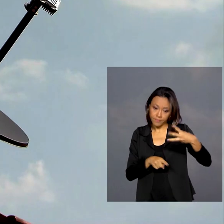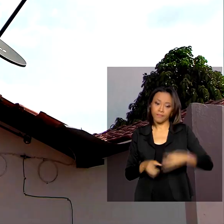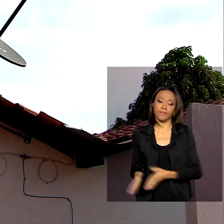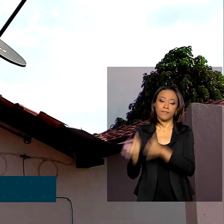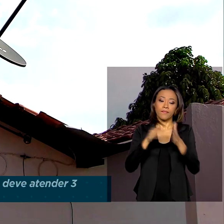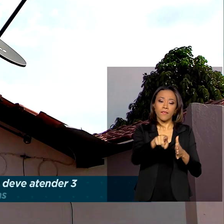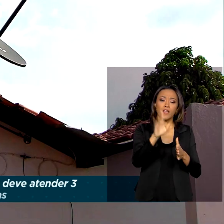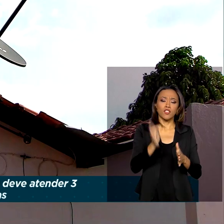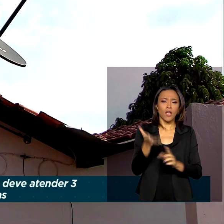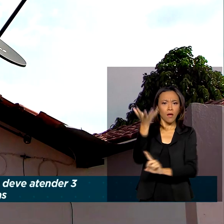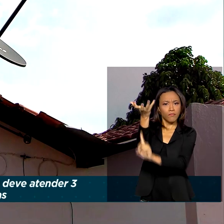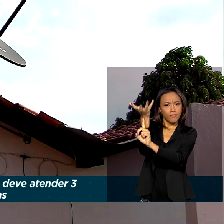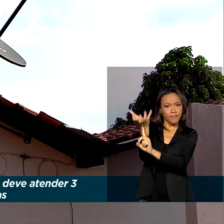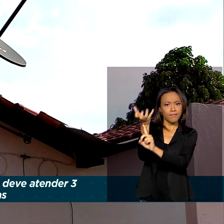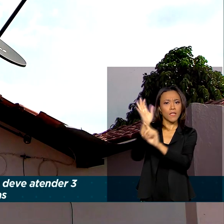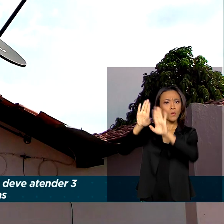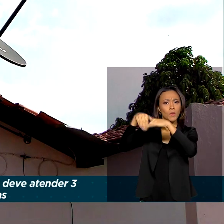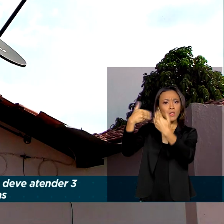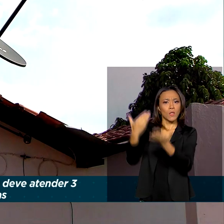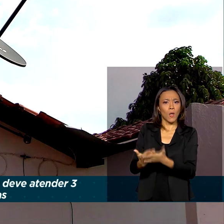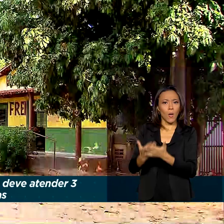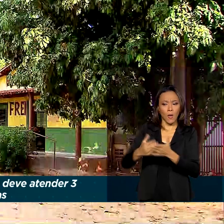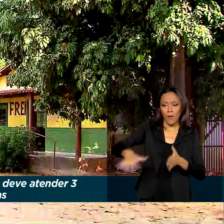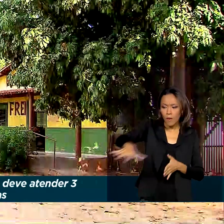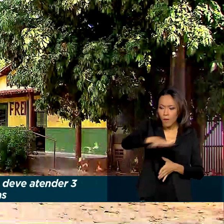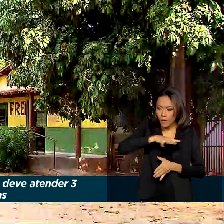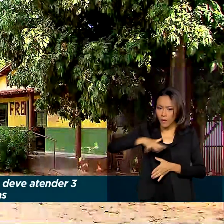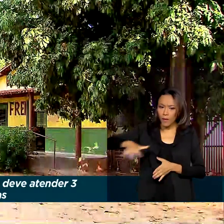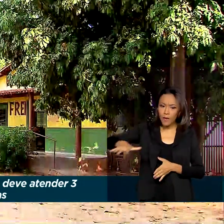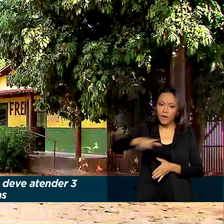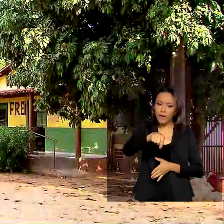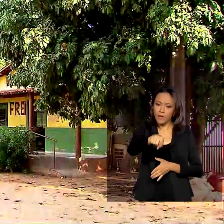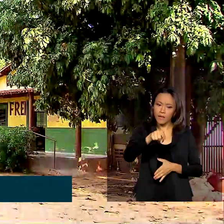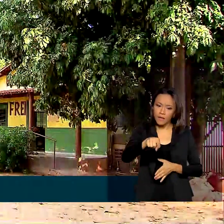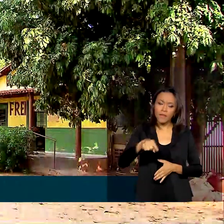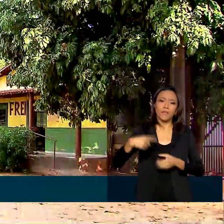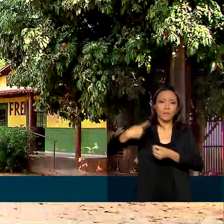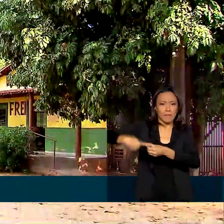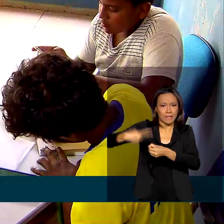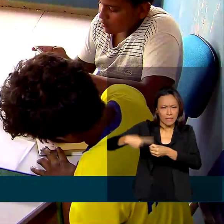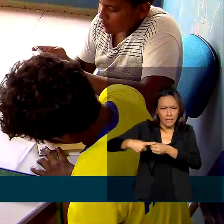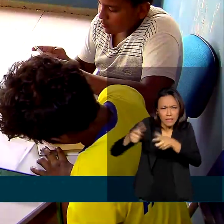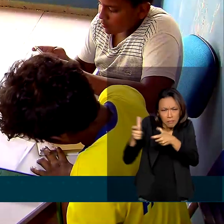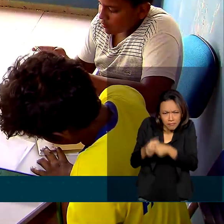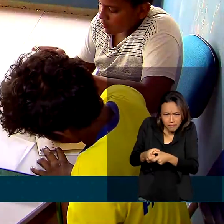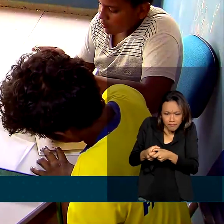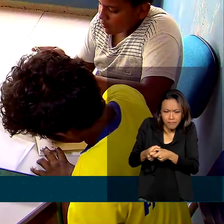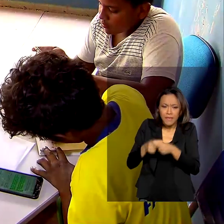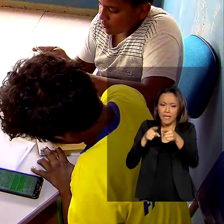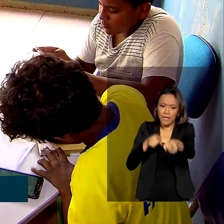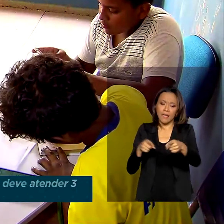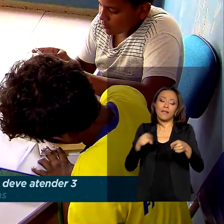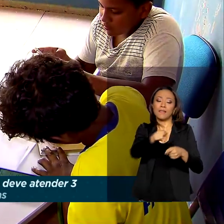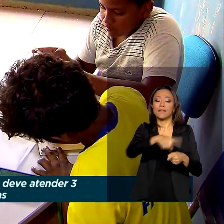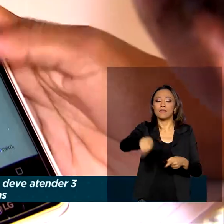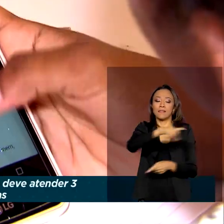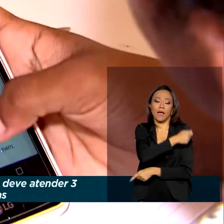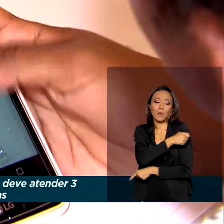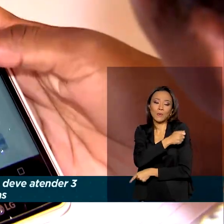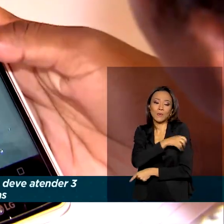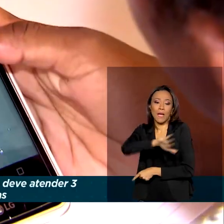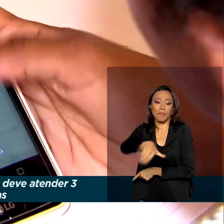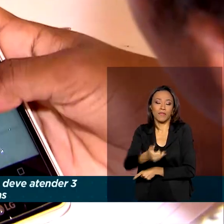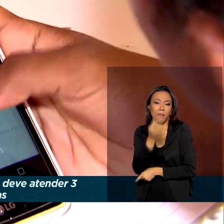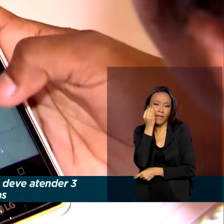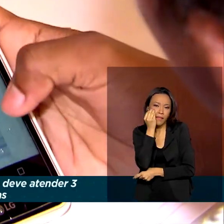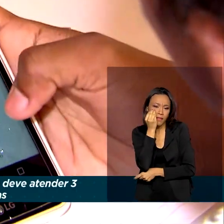Telebrás em uma escola municipal do povoado conhecido como Kilômetro 1700. Esse grupo de alunos já aproveitou para